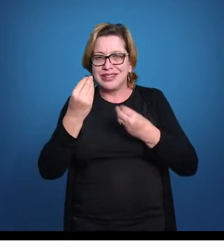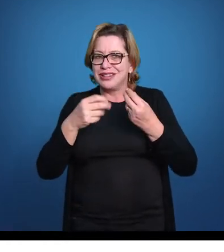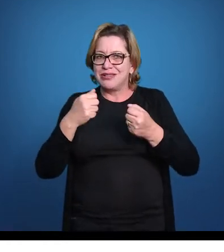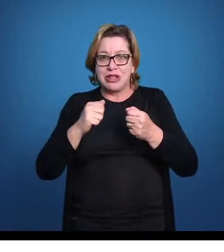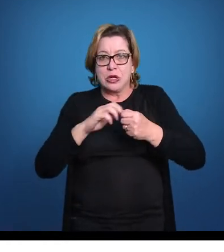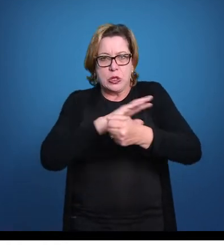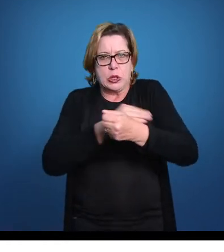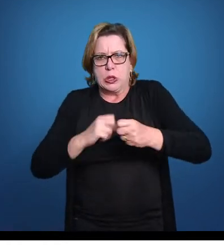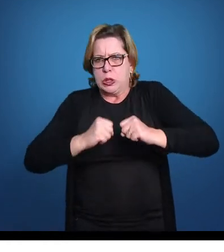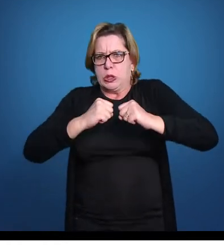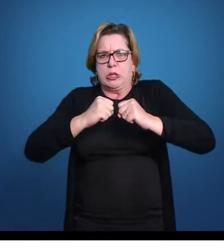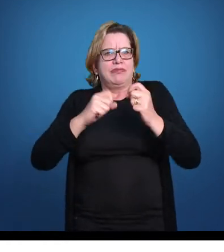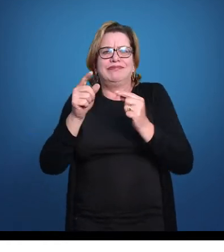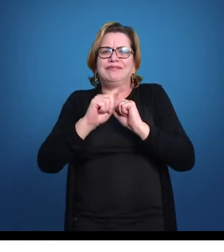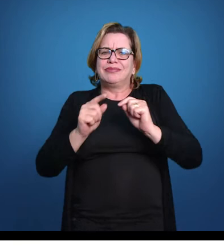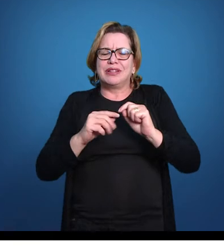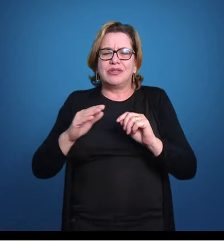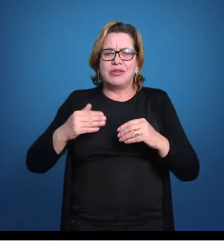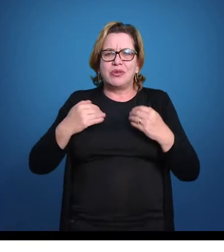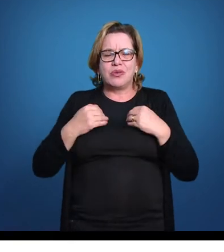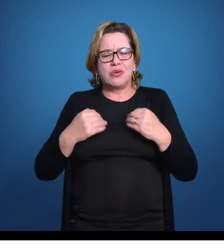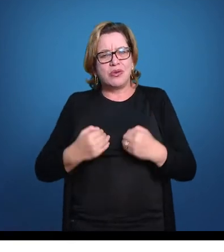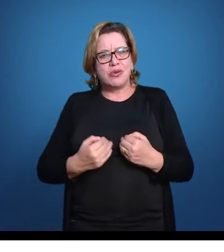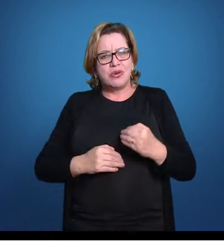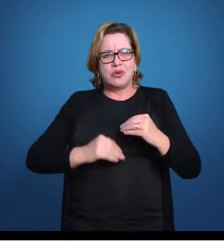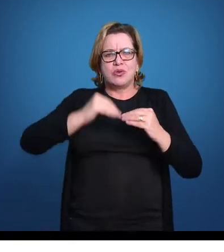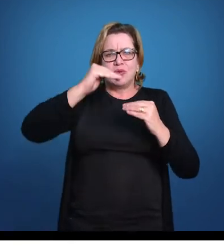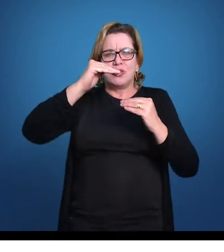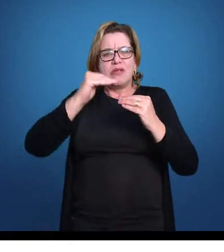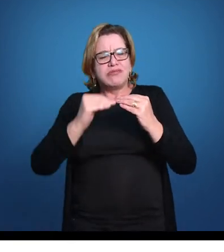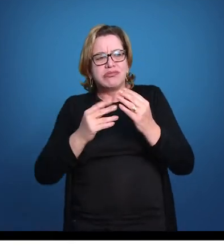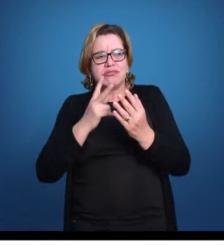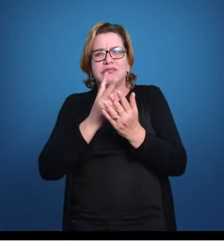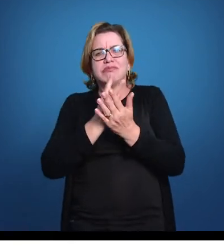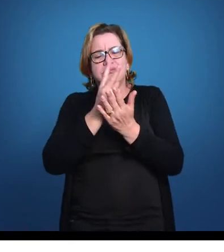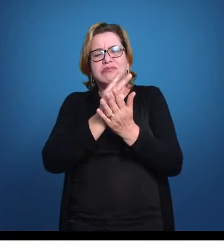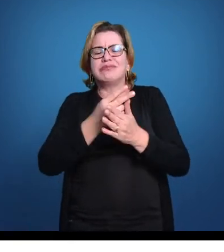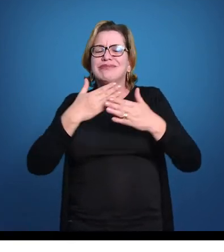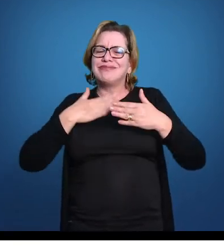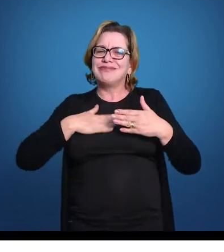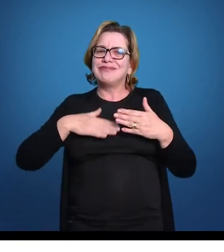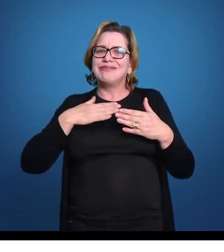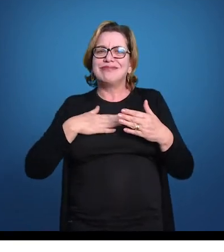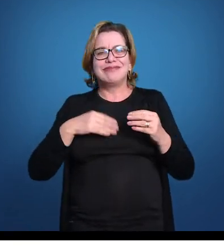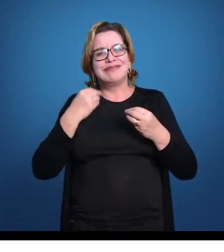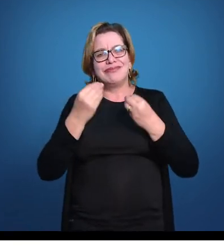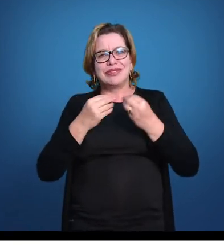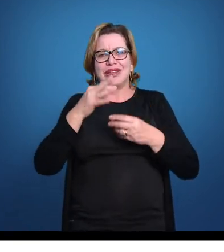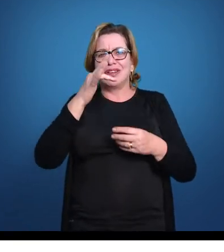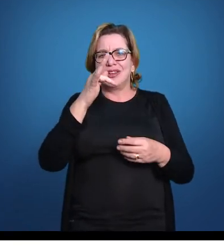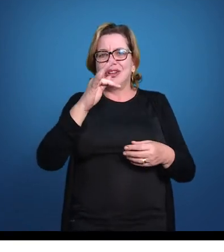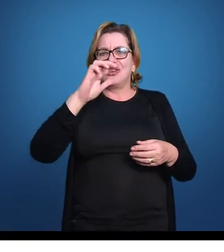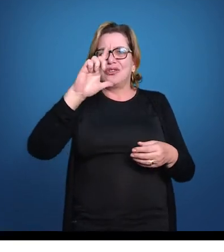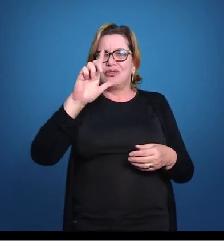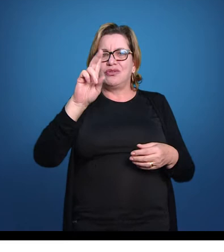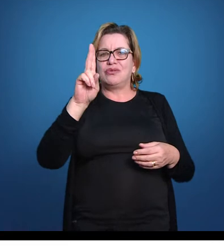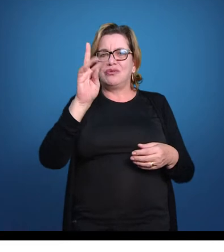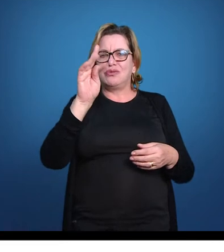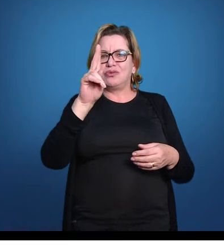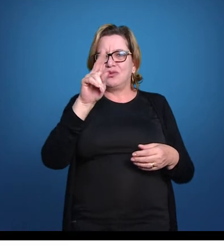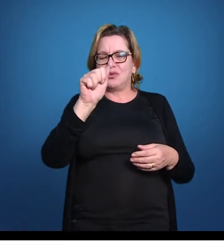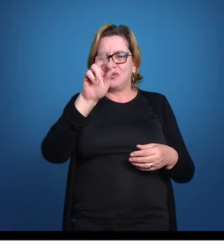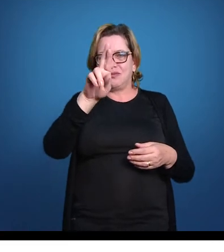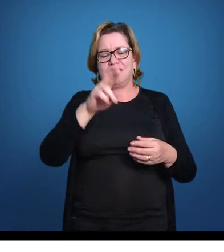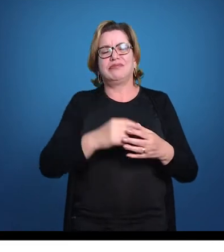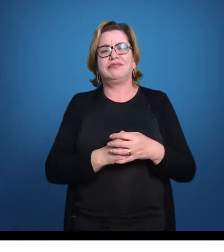força para isso. Ele consegue o corpo dele, então, manter a flutuabilidade bem tranquila. O que a gente chama de flutuabilidade neutra. Ele também consegue